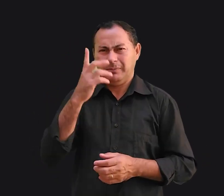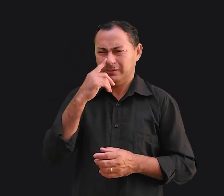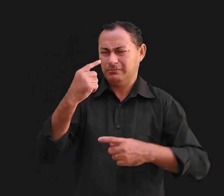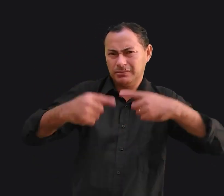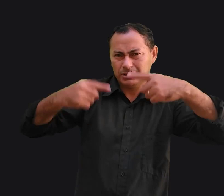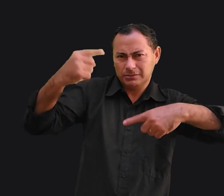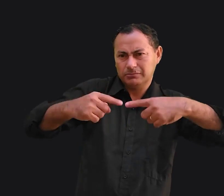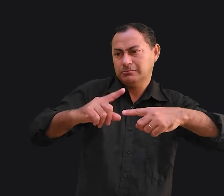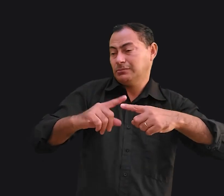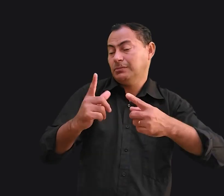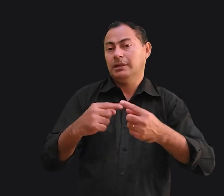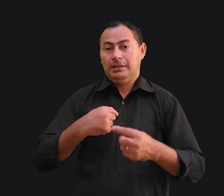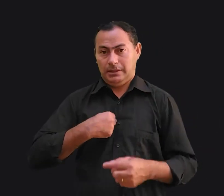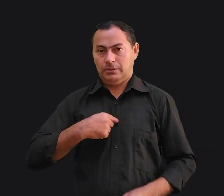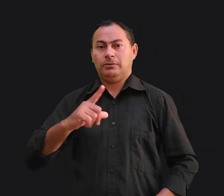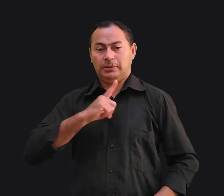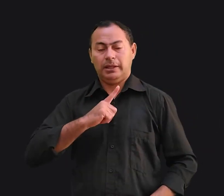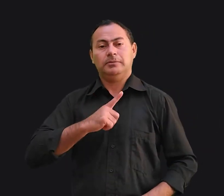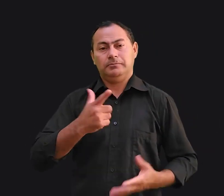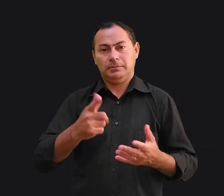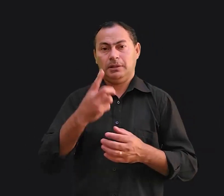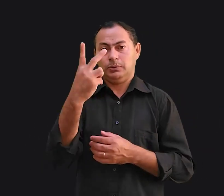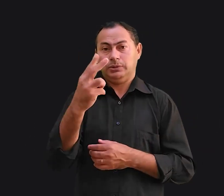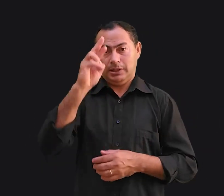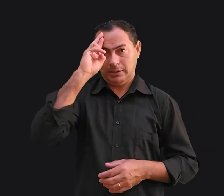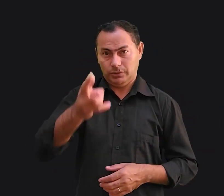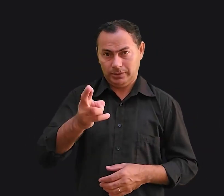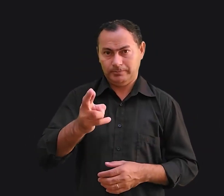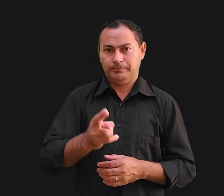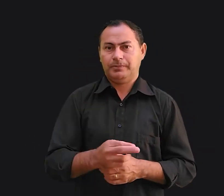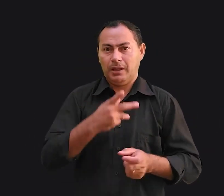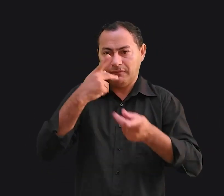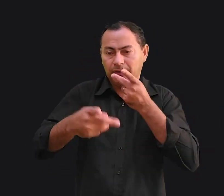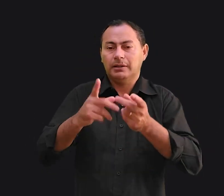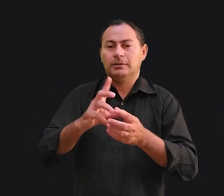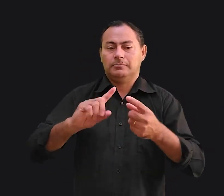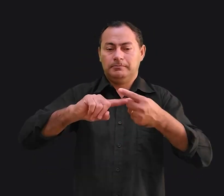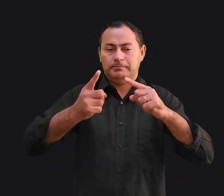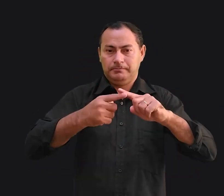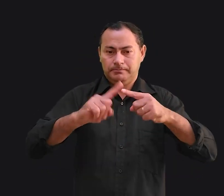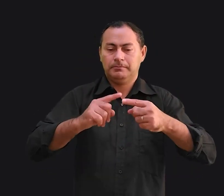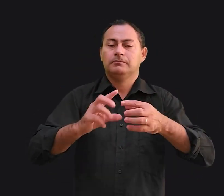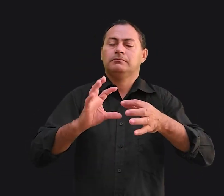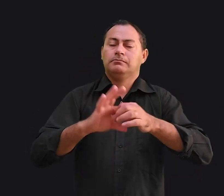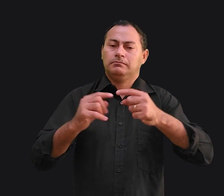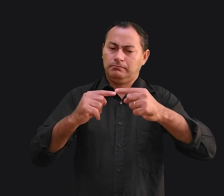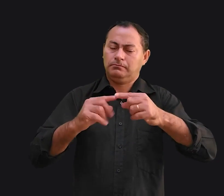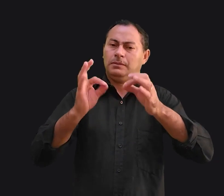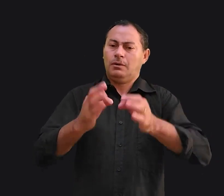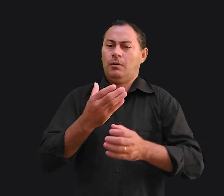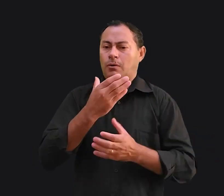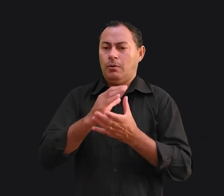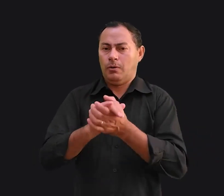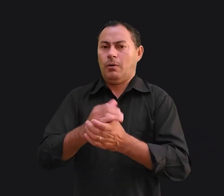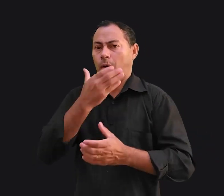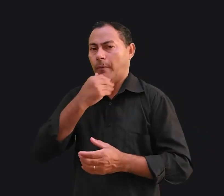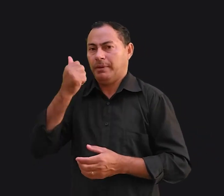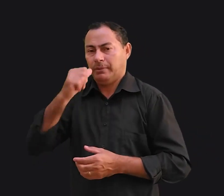discutível, mas eu tenho pelo menos duas razões para dizer que essa combinação de comunicação marido e mulher é a mais